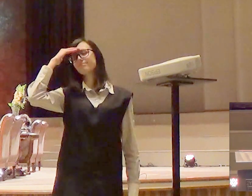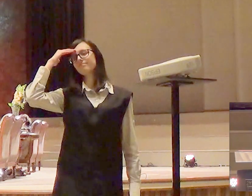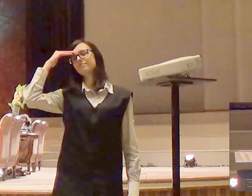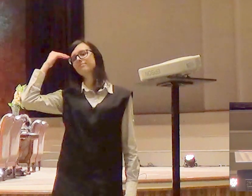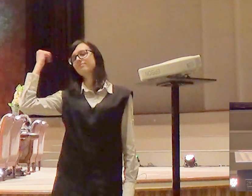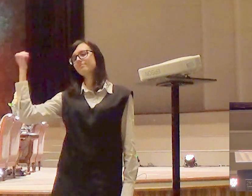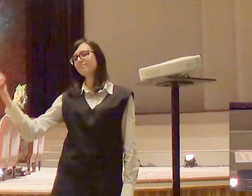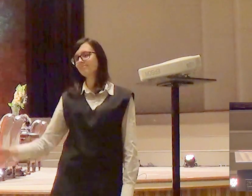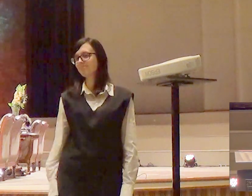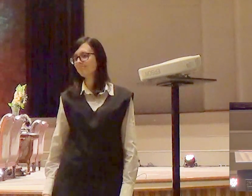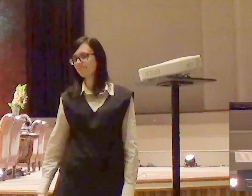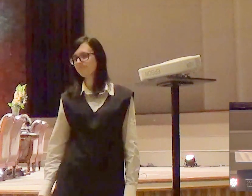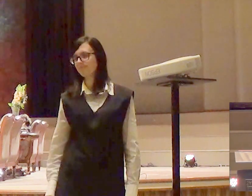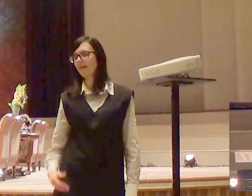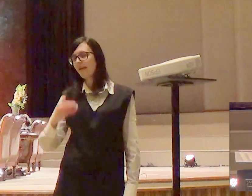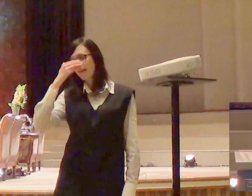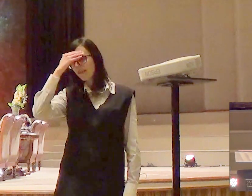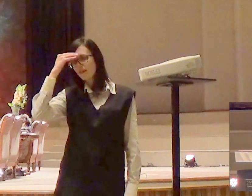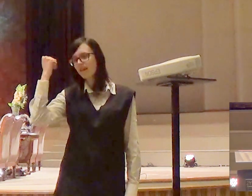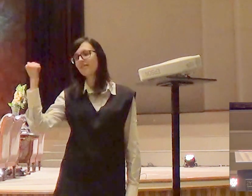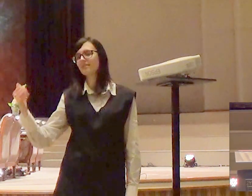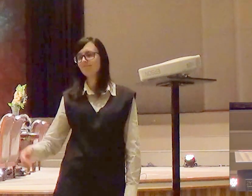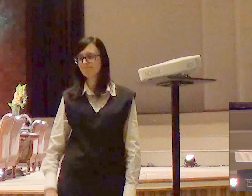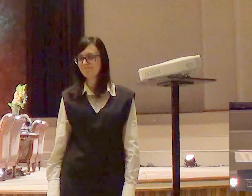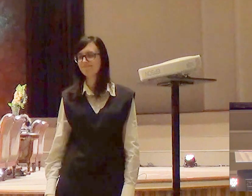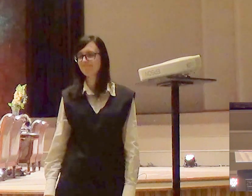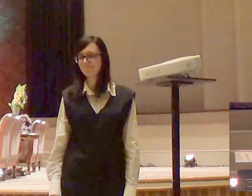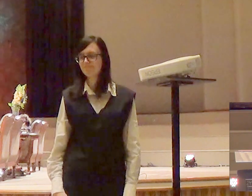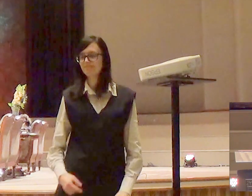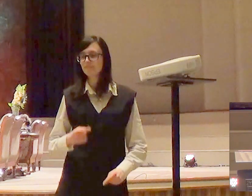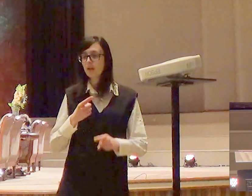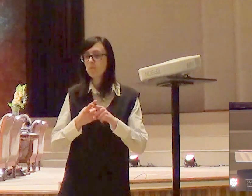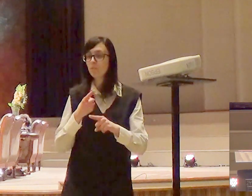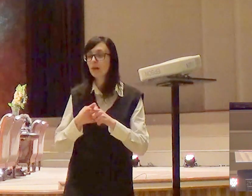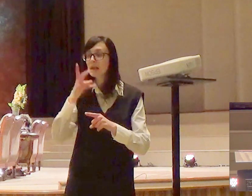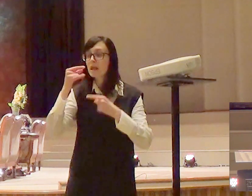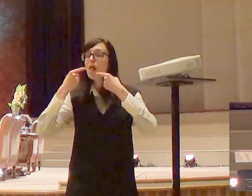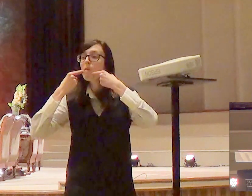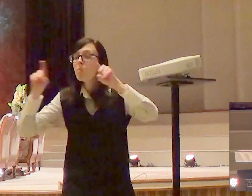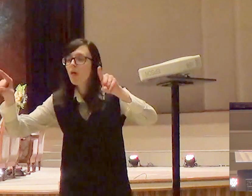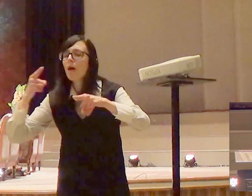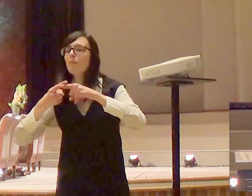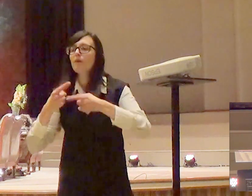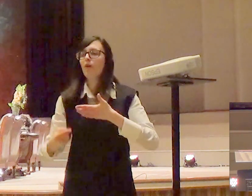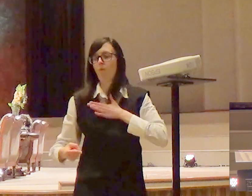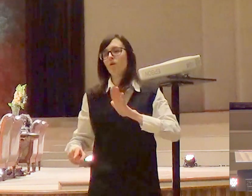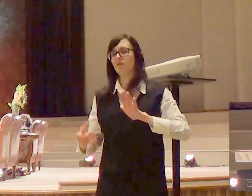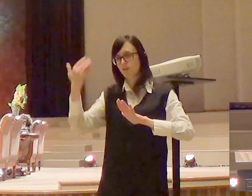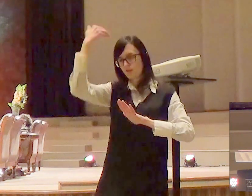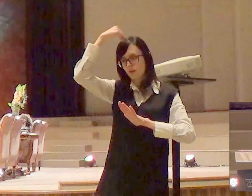que toda essa rebeldia reflete a insatisfação do nosso coração na presença de Deus